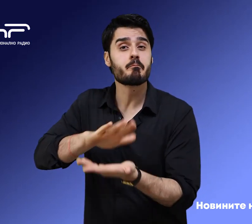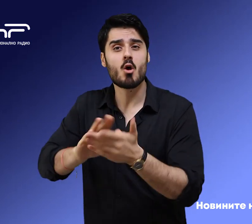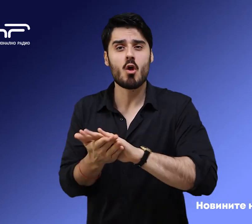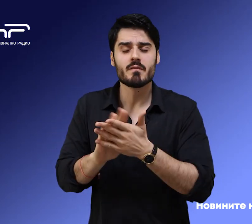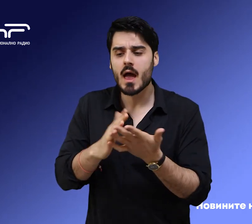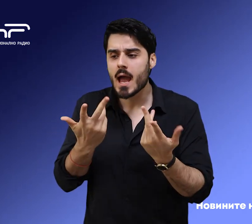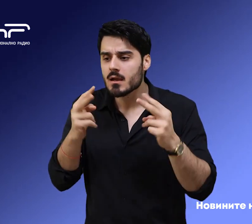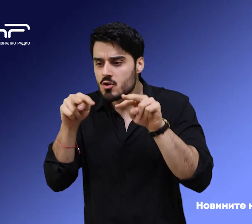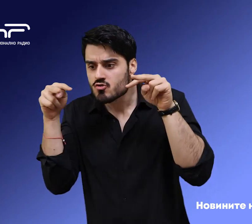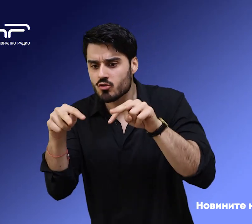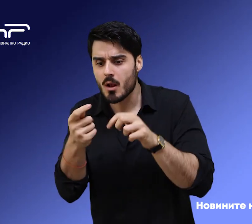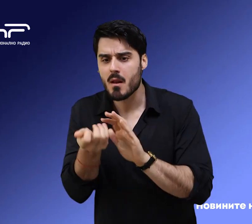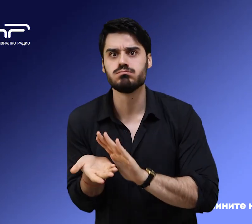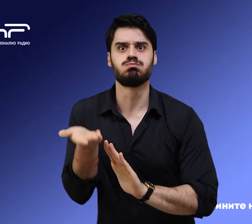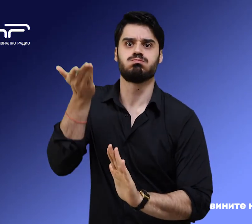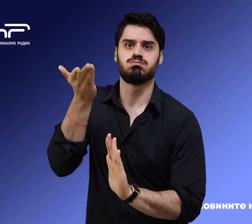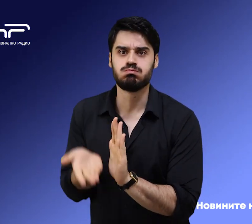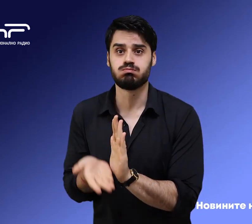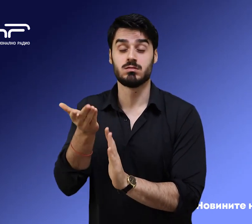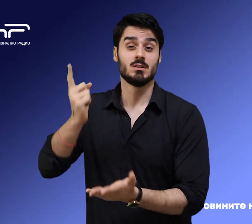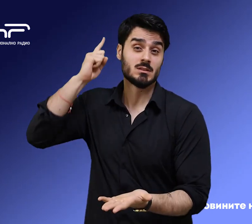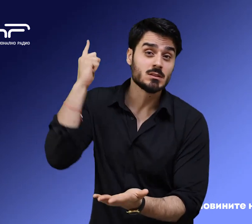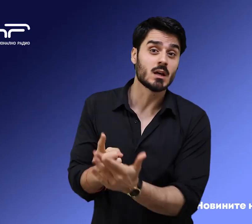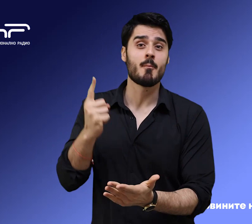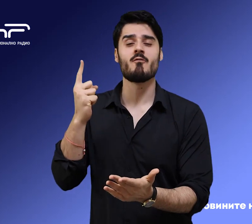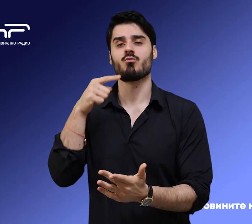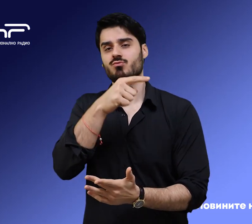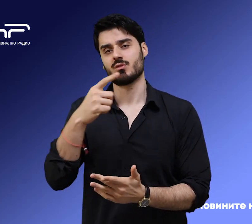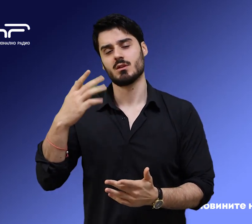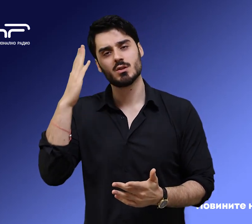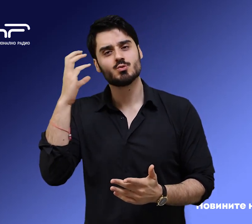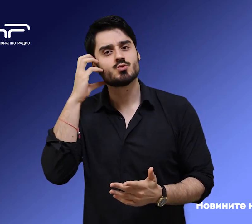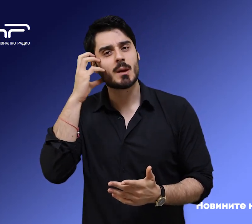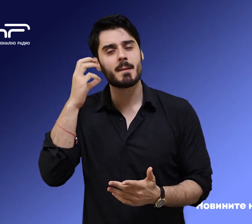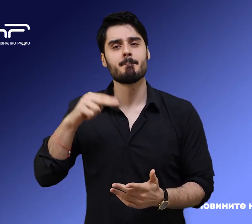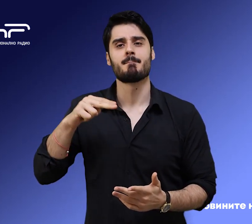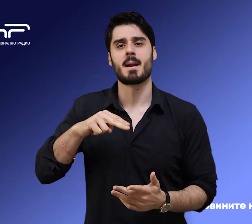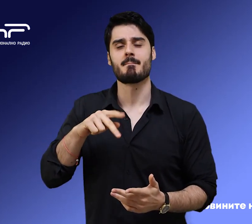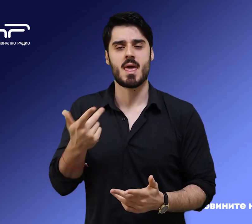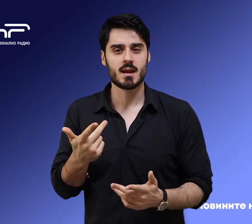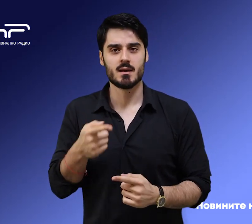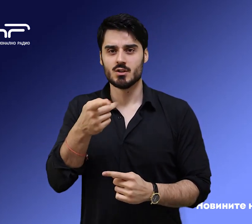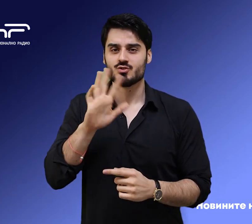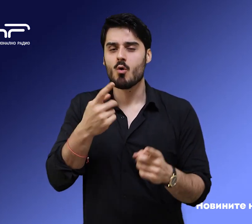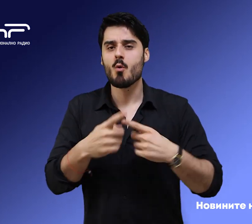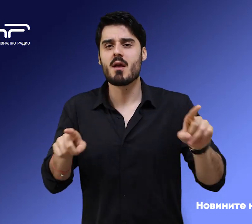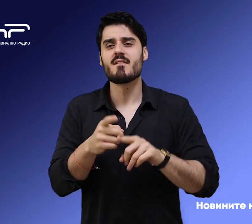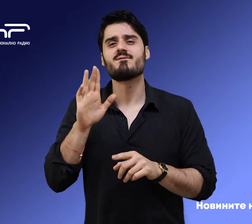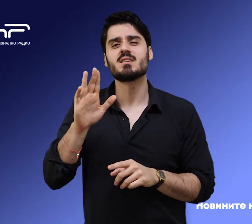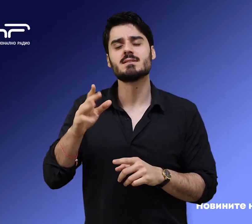механизми за това наблюдение. Заповедта е на служебния премьер Галъп Донев. Структурата ще бъде ръководена от вице-премьера Христо